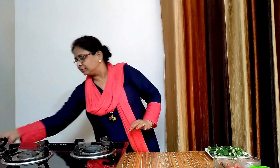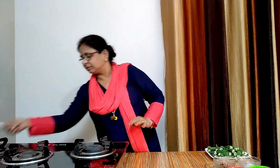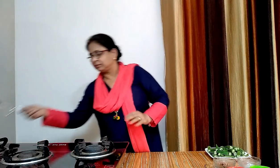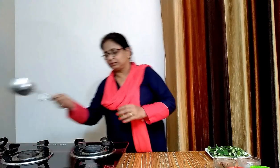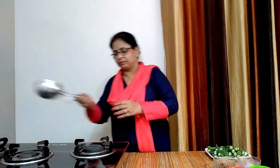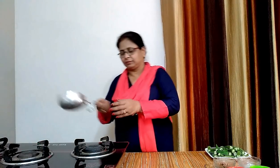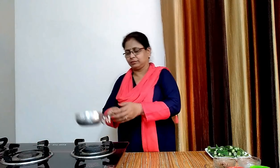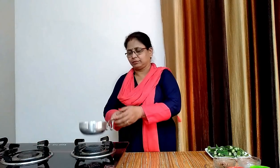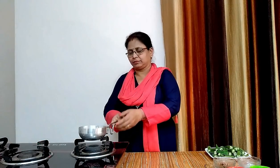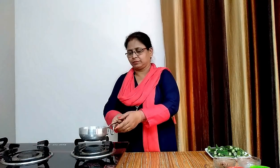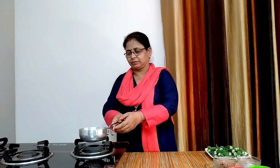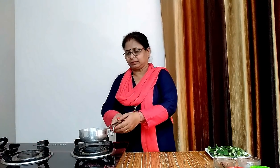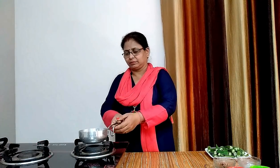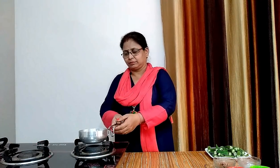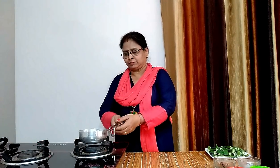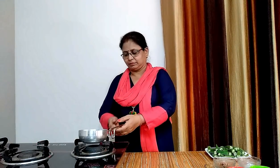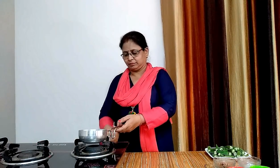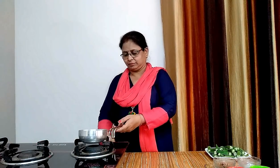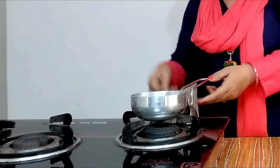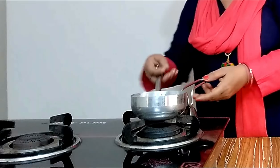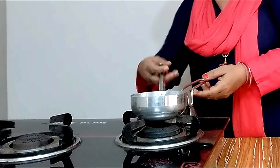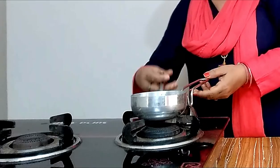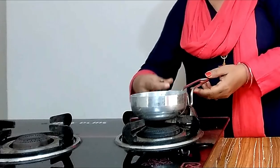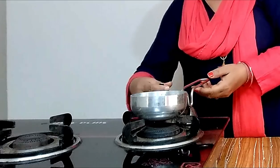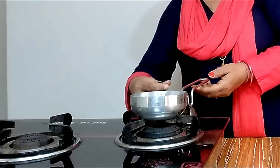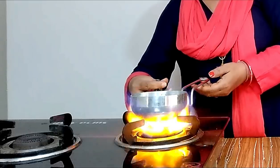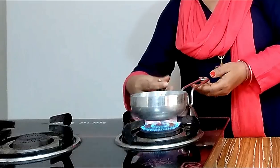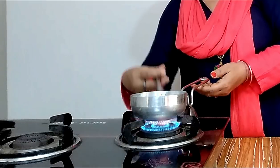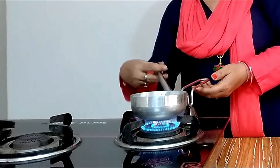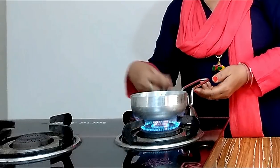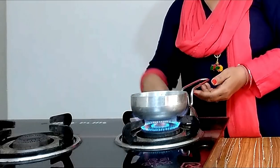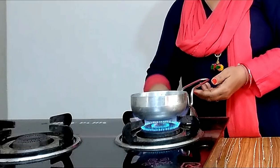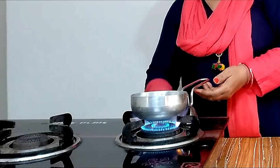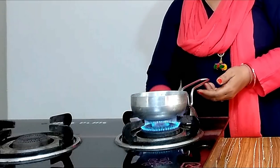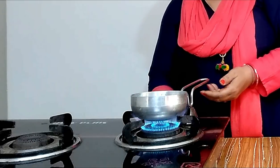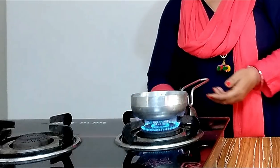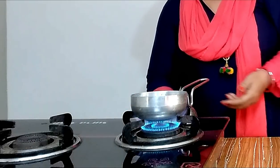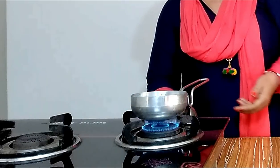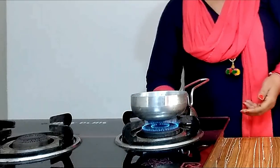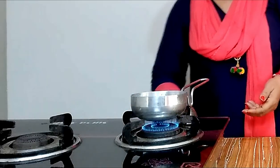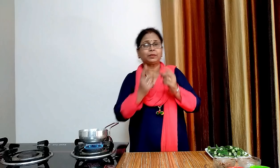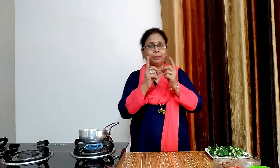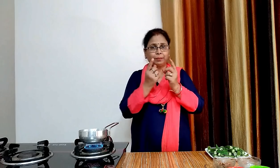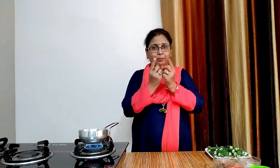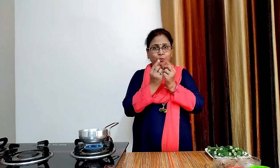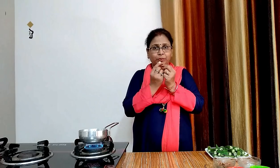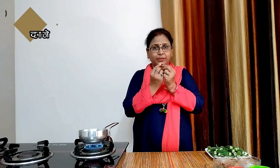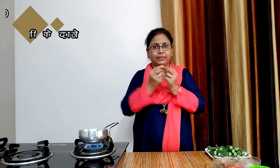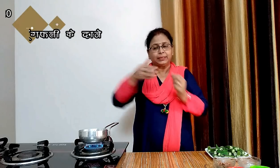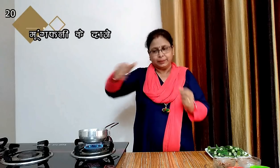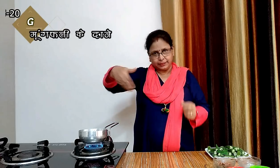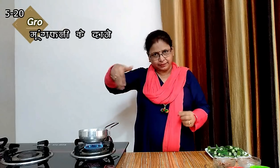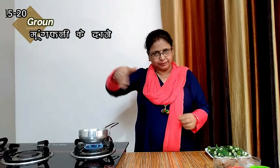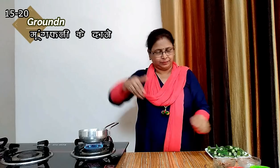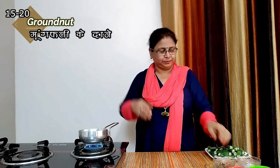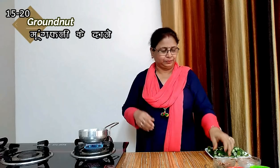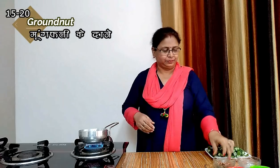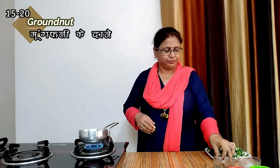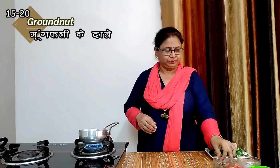इसके लिए हम छोटा सा बर्तल लेंगे और इसमें 15 से 20 मुवफली के दाने